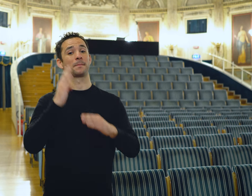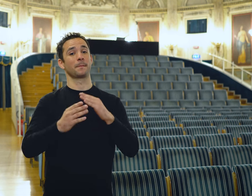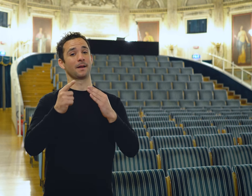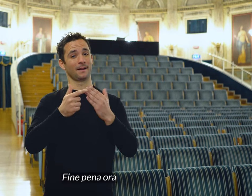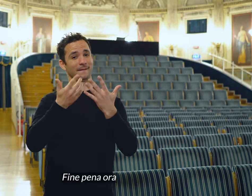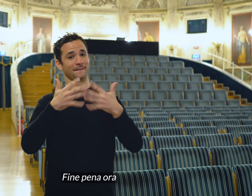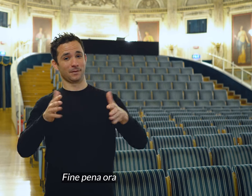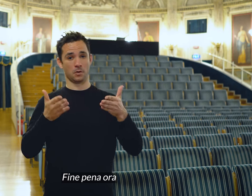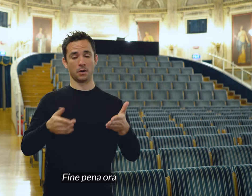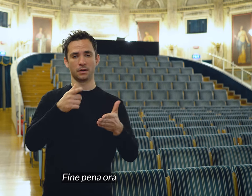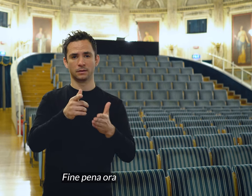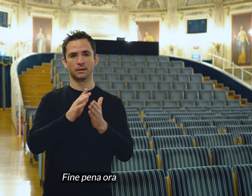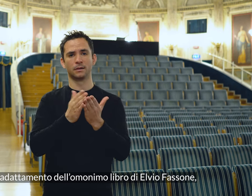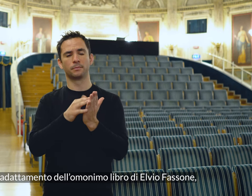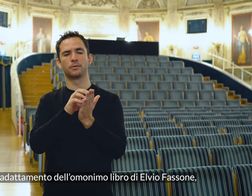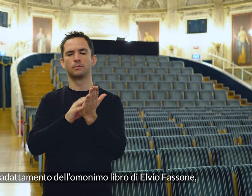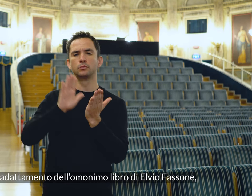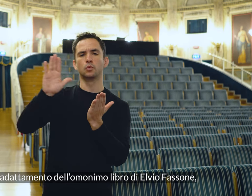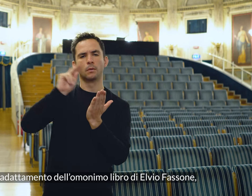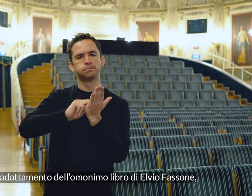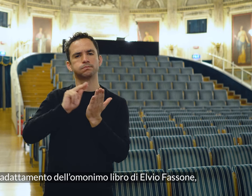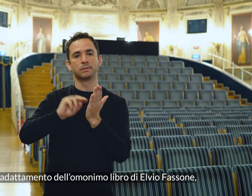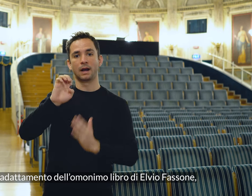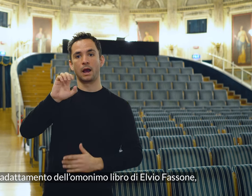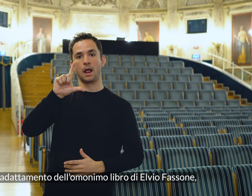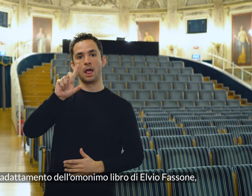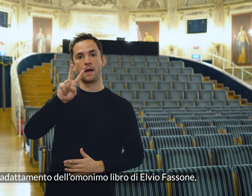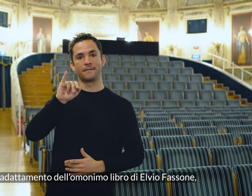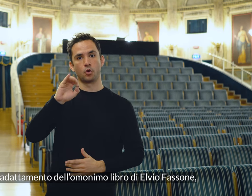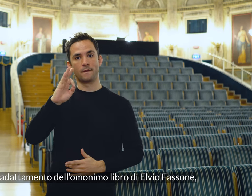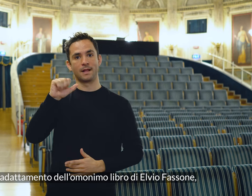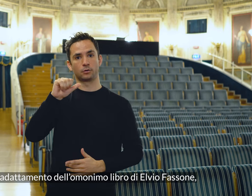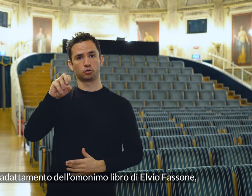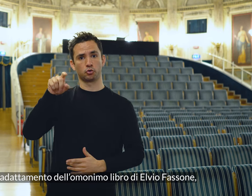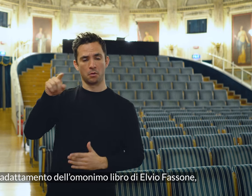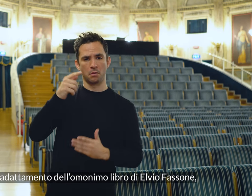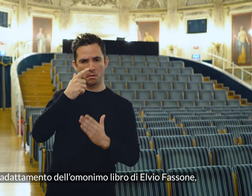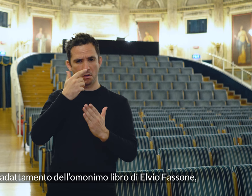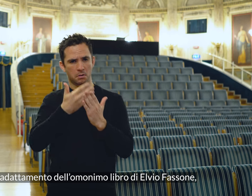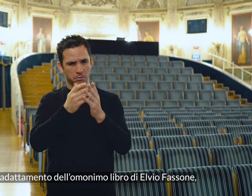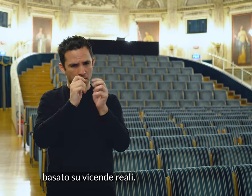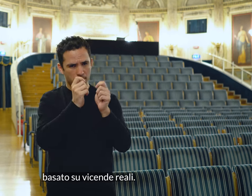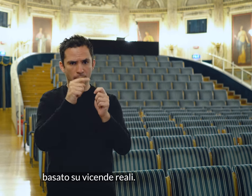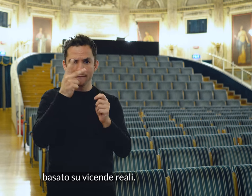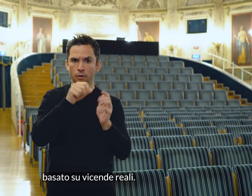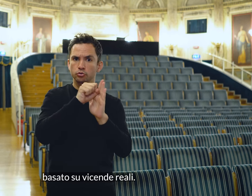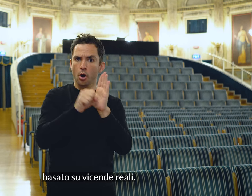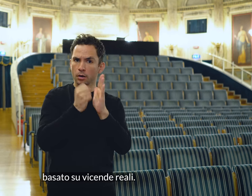Fine, pena, ora è un adattamento dell'omonimo libro di Elvio Fassone basato su vicende